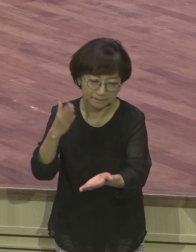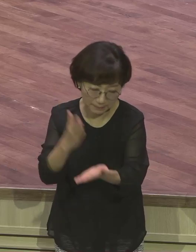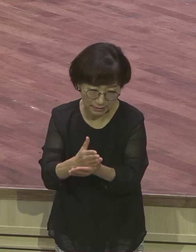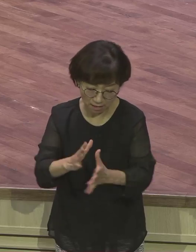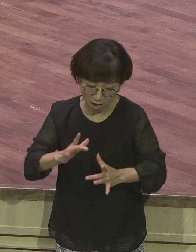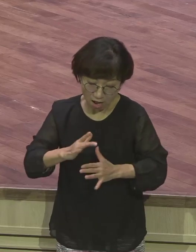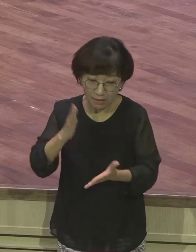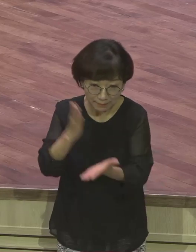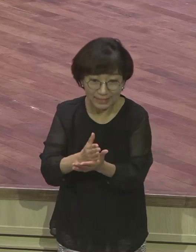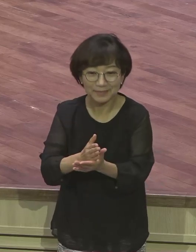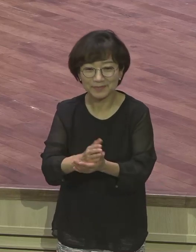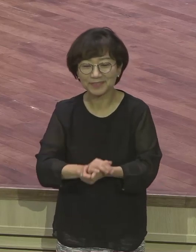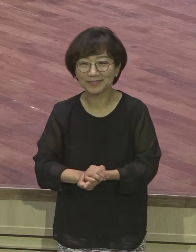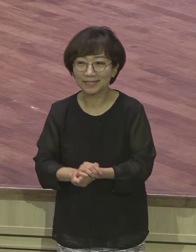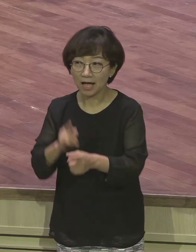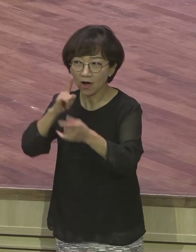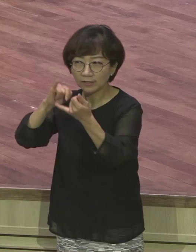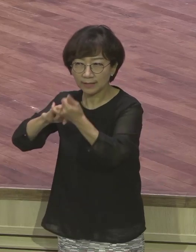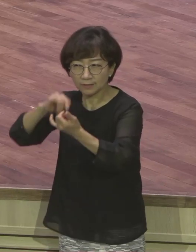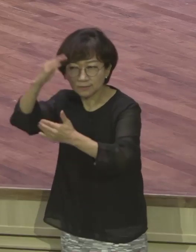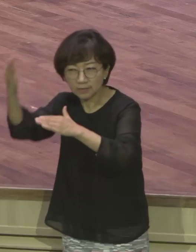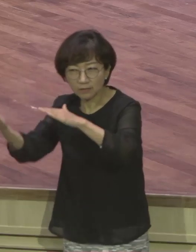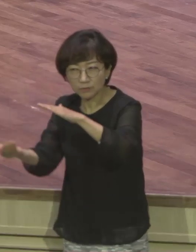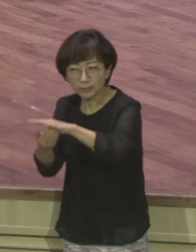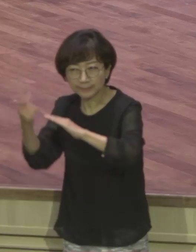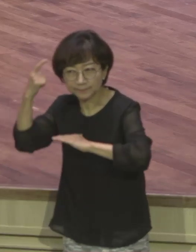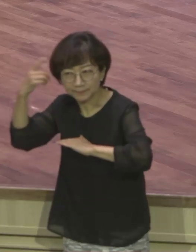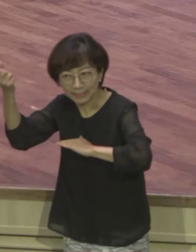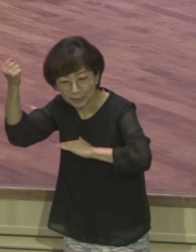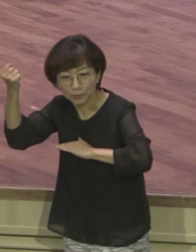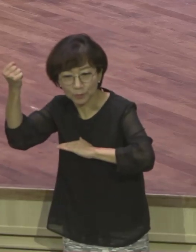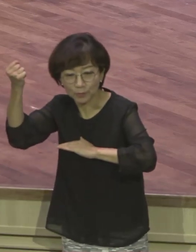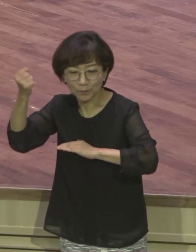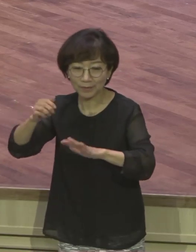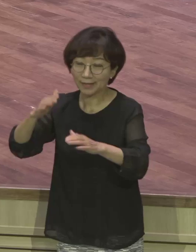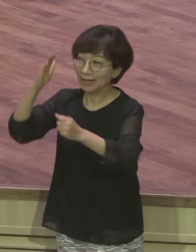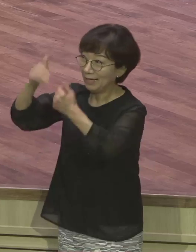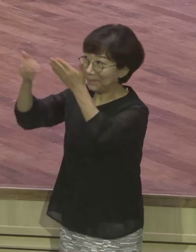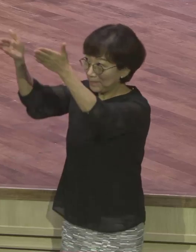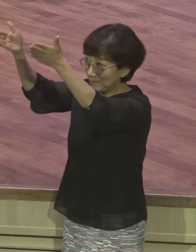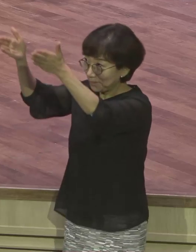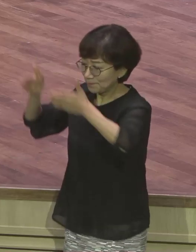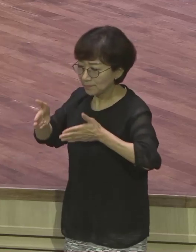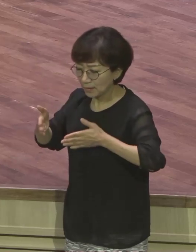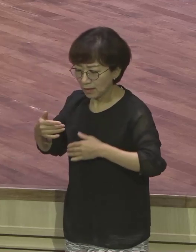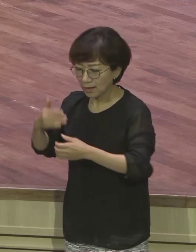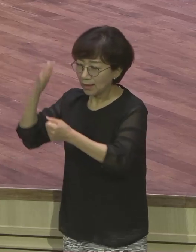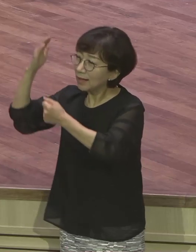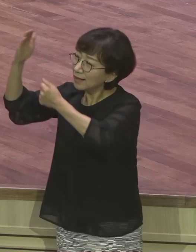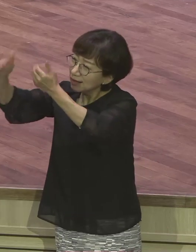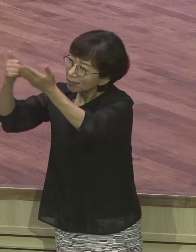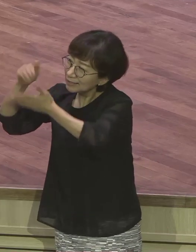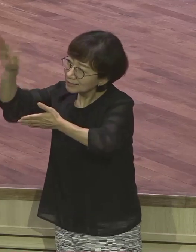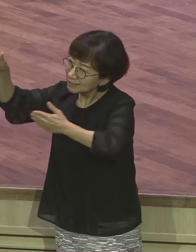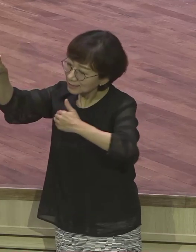성취의 관점에서 보시기 바랍니다 하나님과의 이명계약은 은약을 이루는데 내가 어떻게 스님 받을 수 있을까